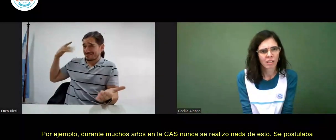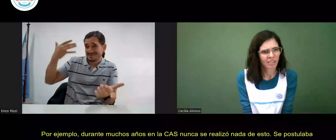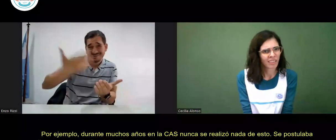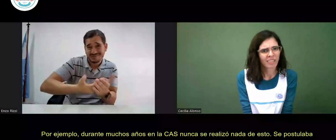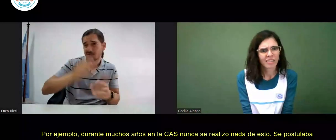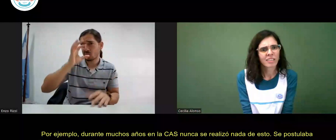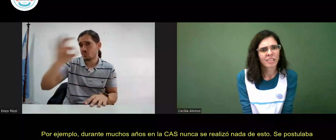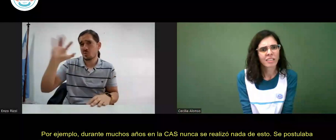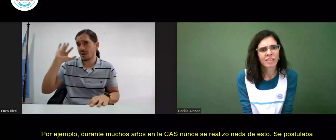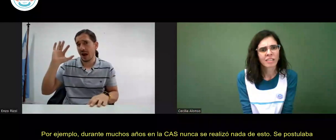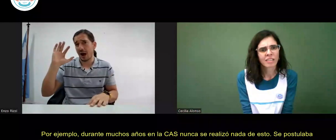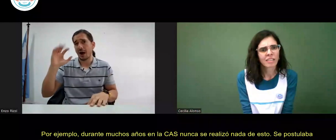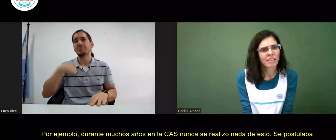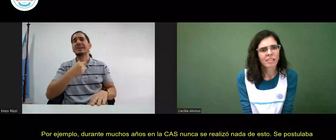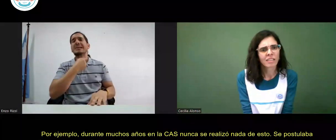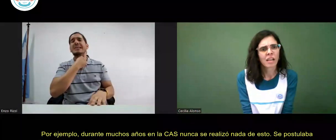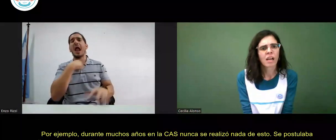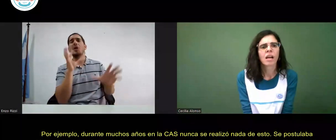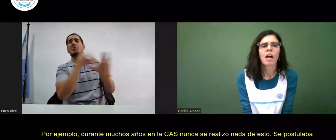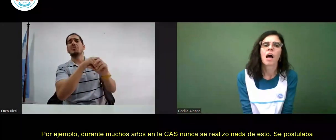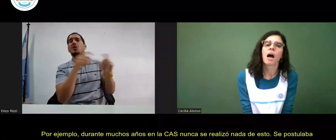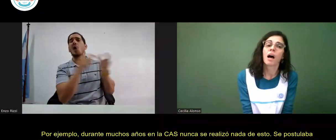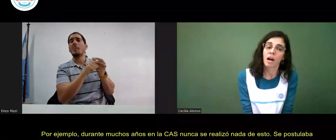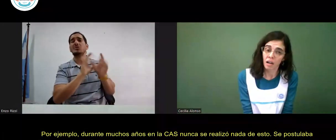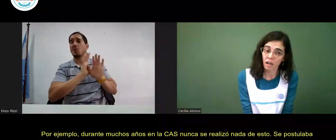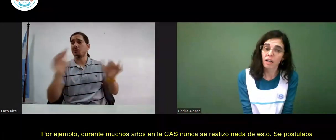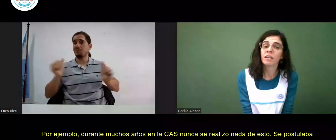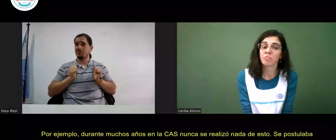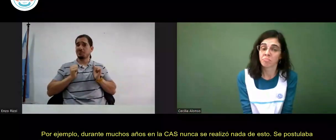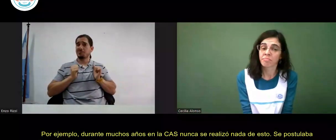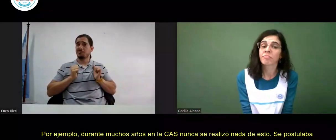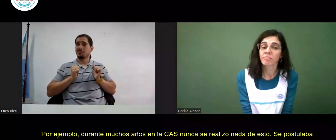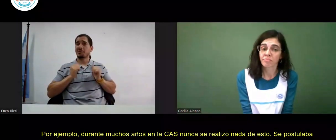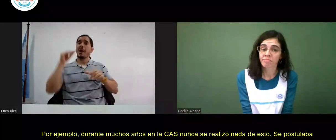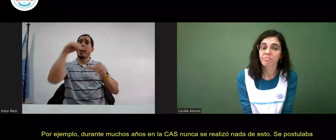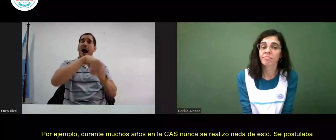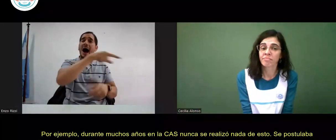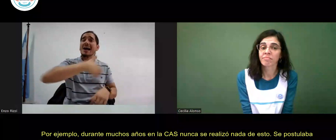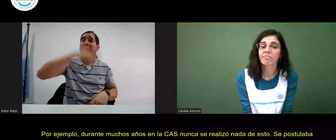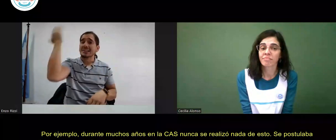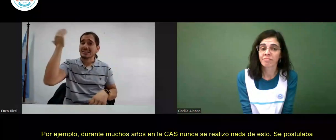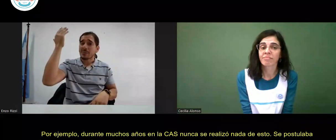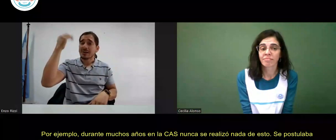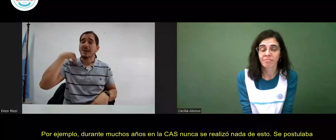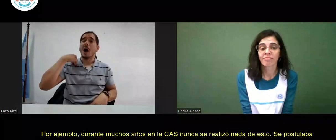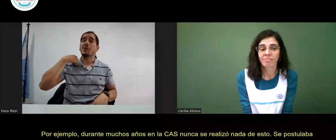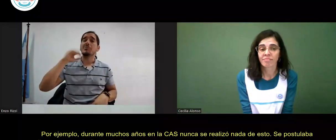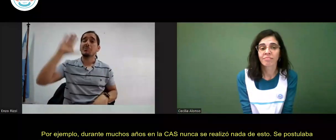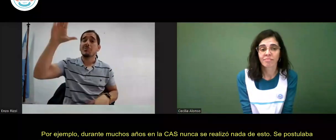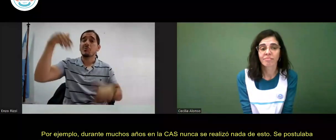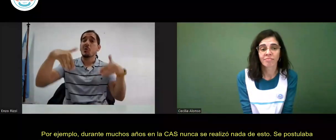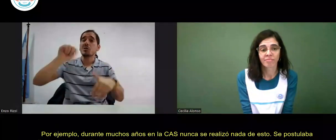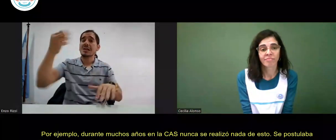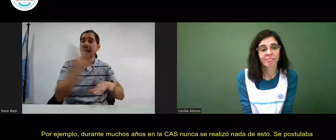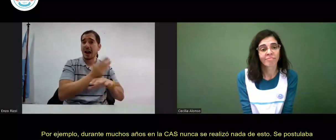durante muchos años en la CAS nunca se realizó nada de esto. Se postulaba directamente a la comisión directiva y nada